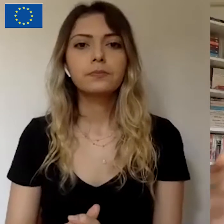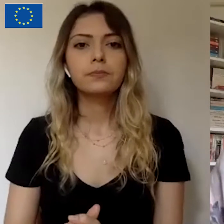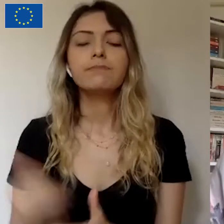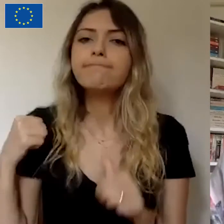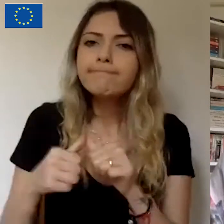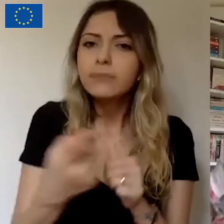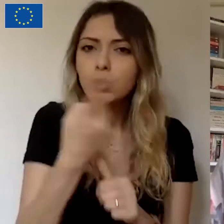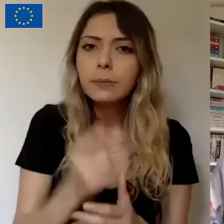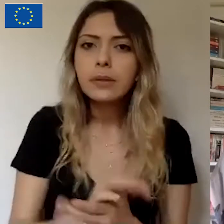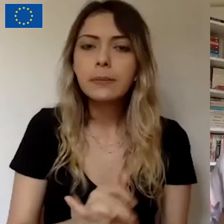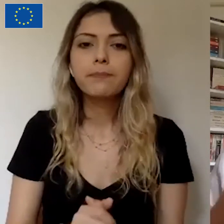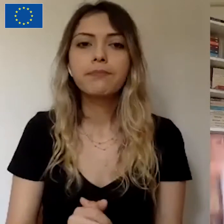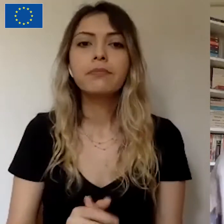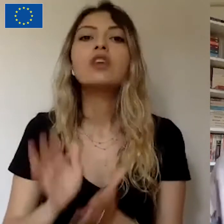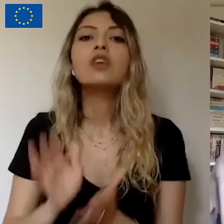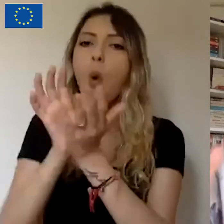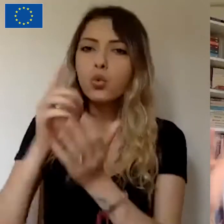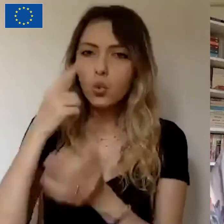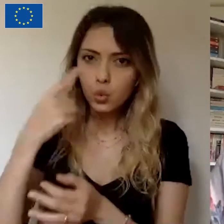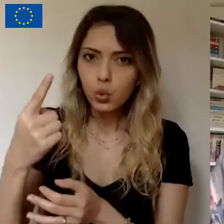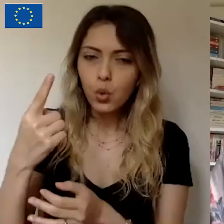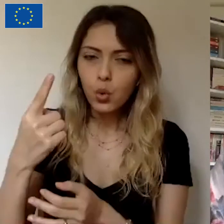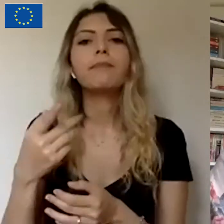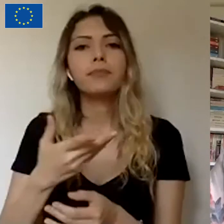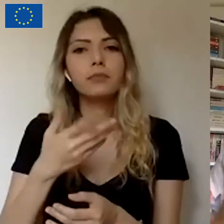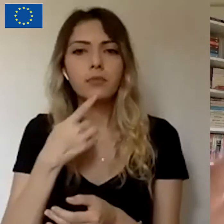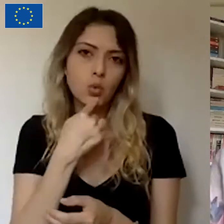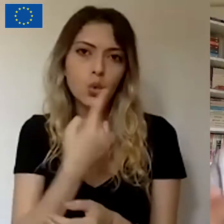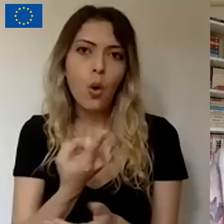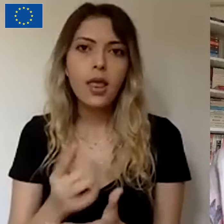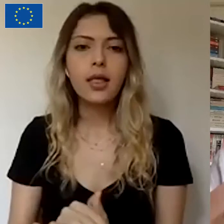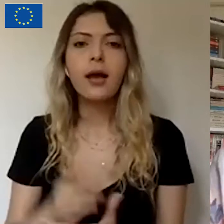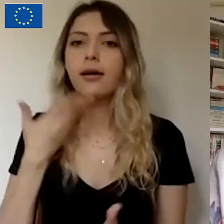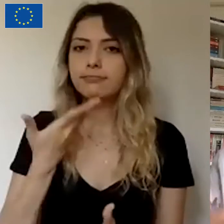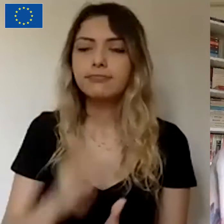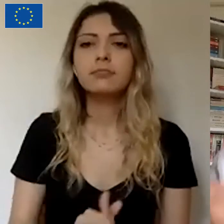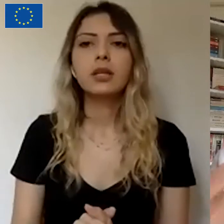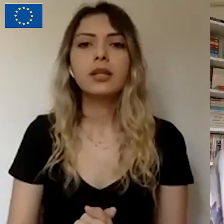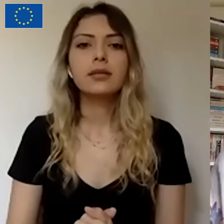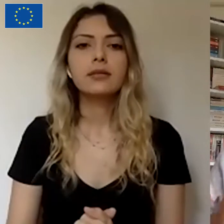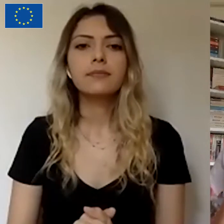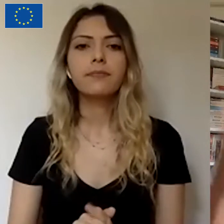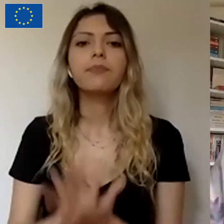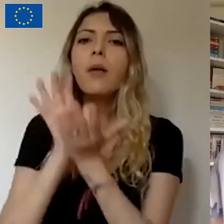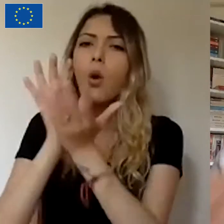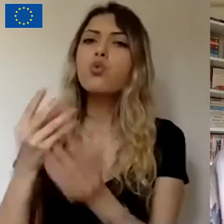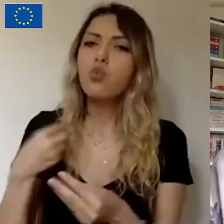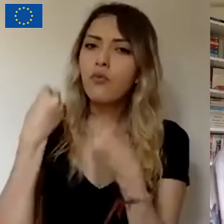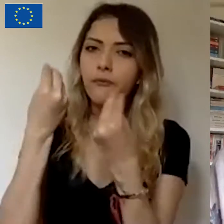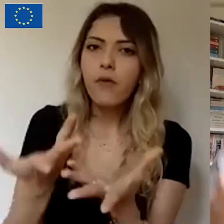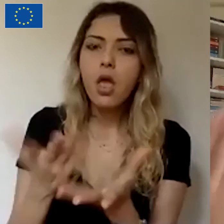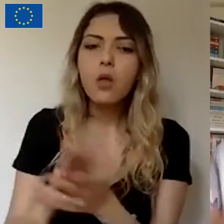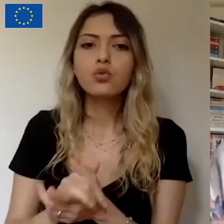Tabii. Ödül bazıdan bahsettiniz. Yani semgesel ya da somut bir ödülle birlikte destek